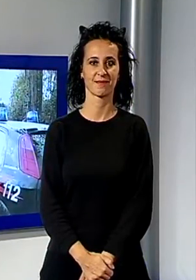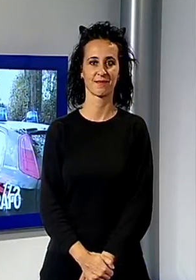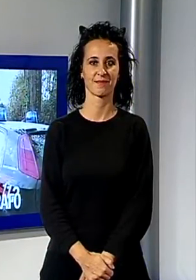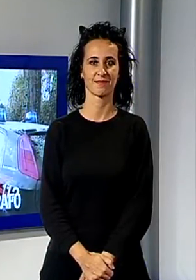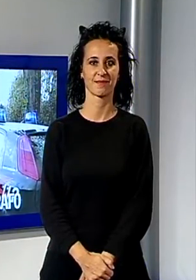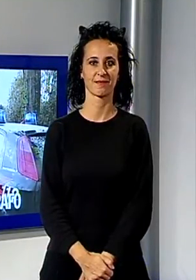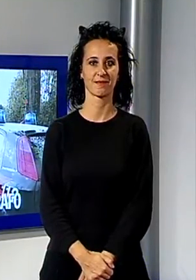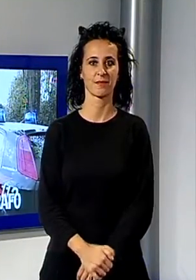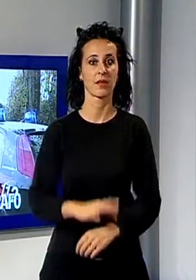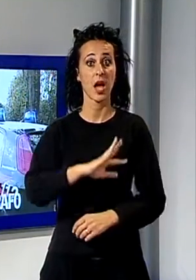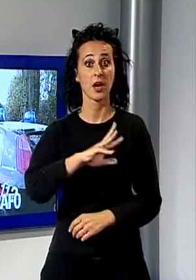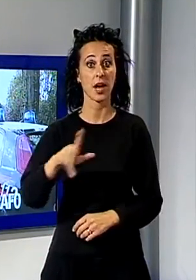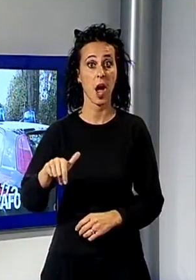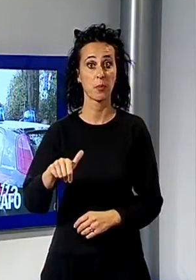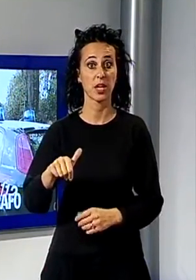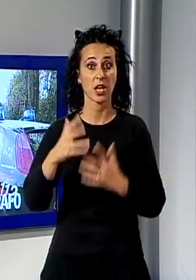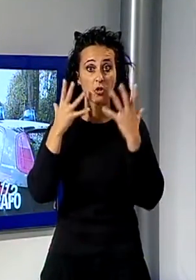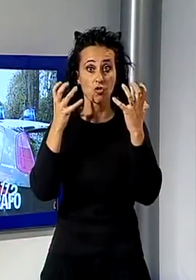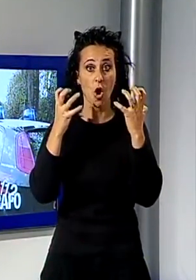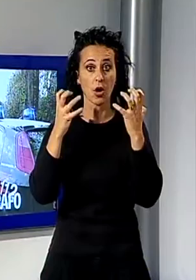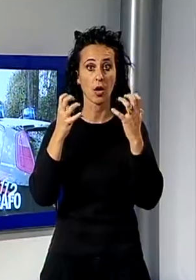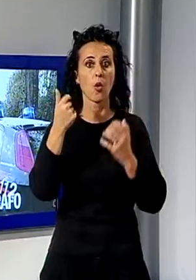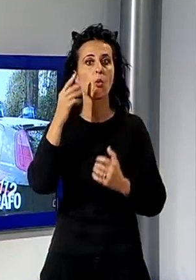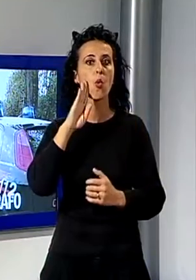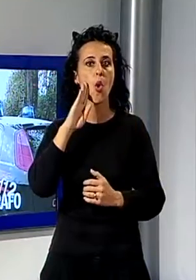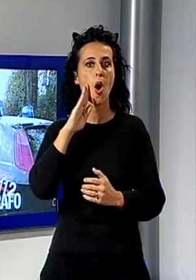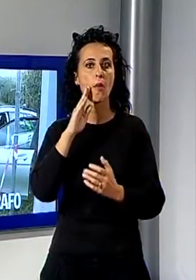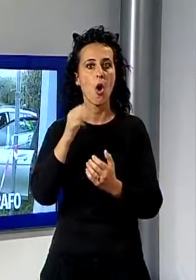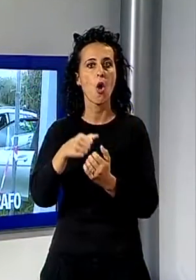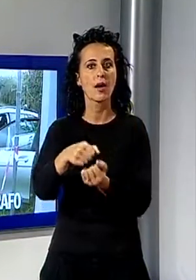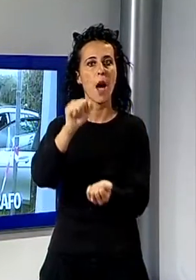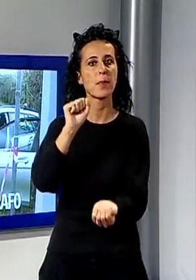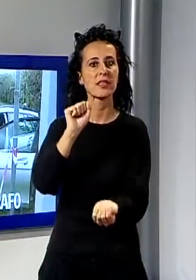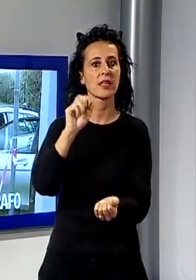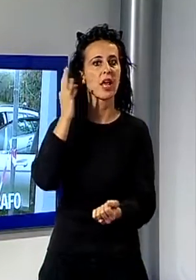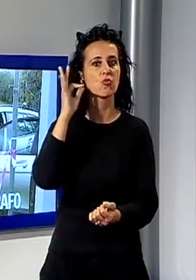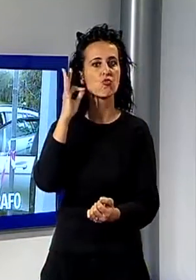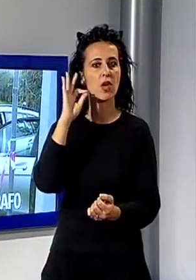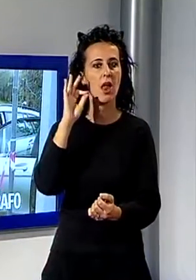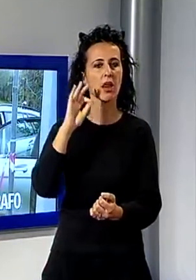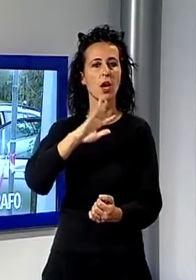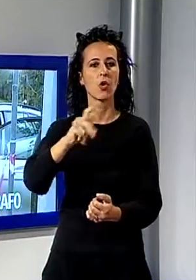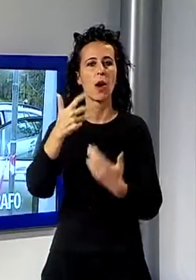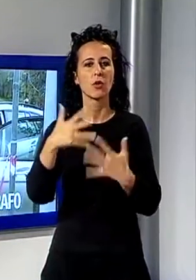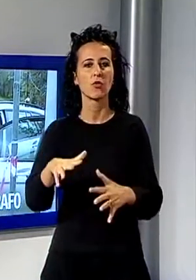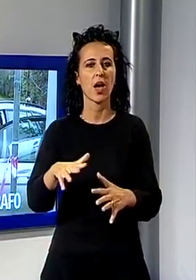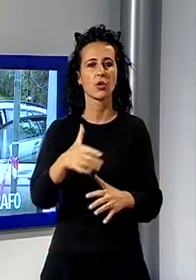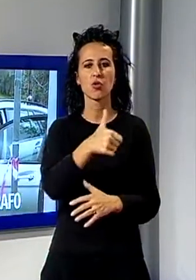La pina sciocca rappresentante Orafo, colpo da 150.000 euro questa mattina a Monte Carlo. Quattro